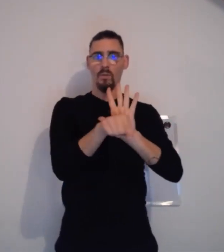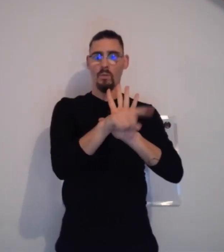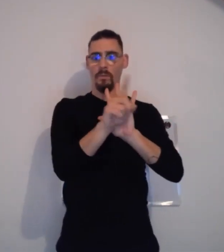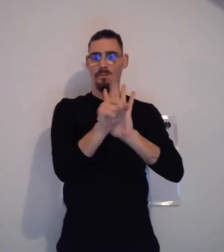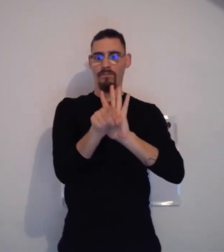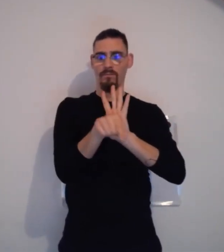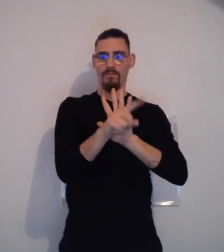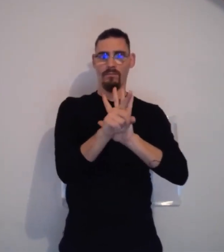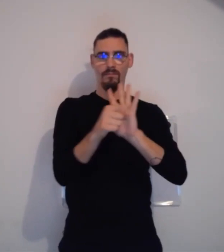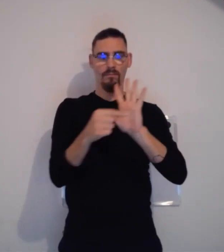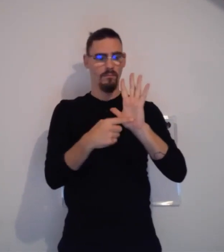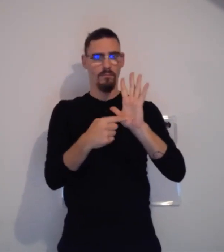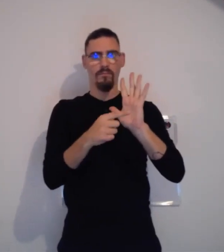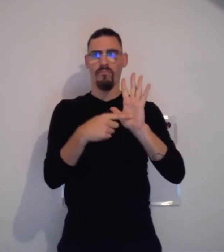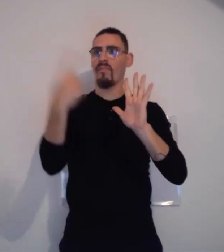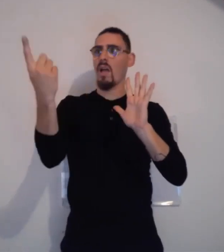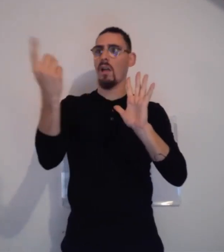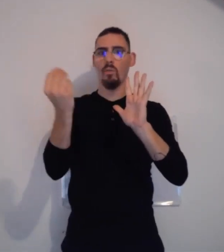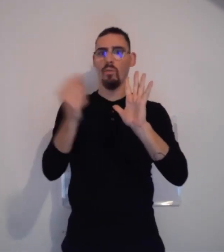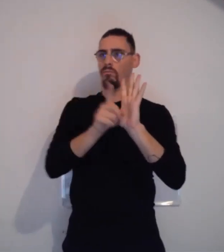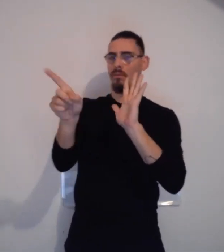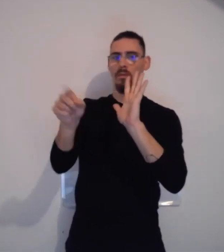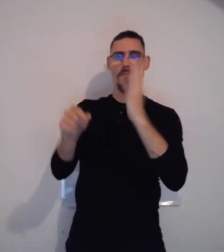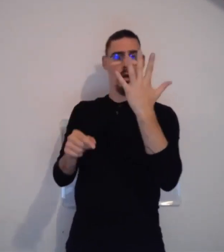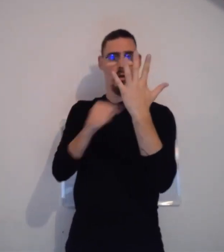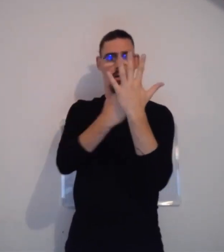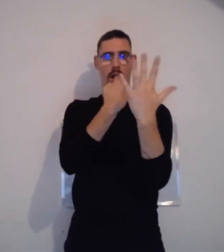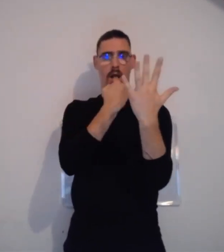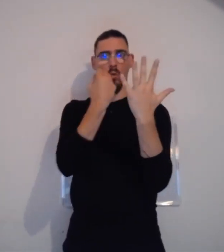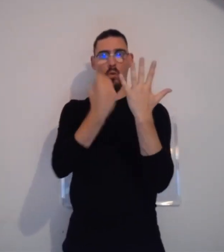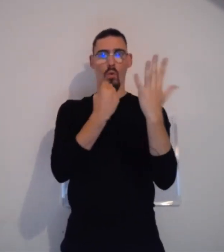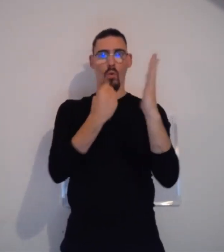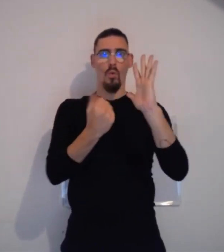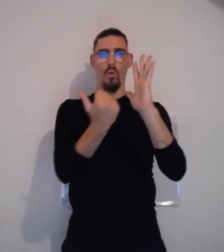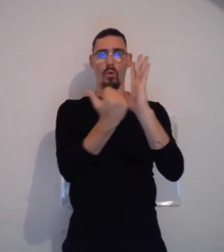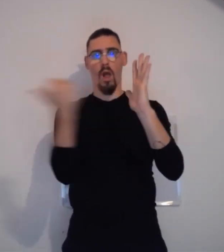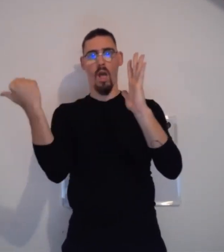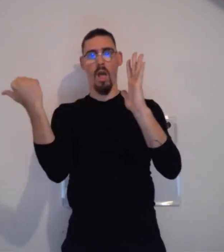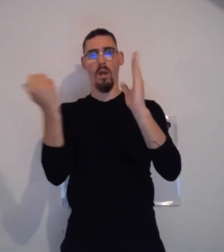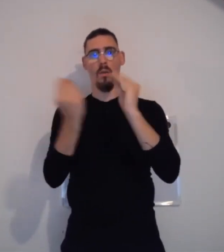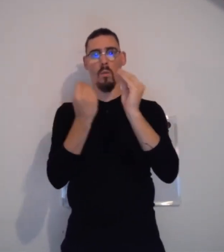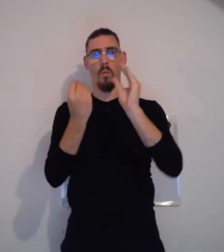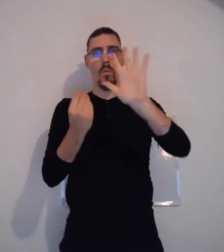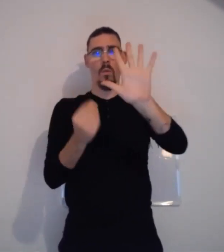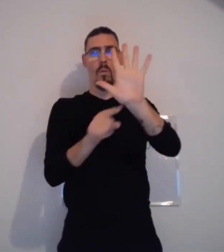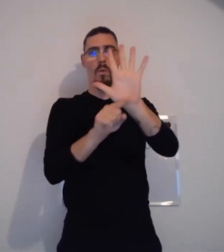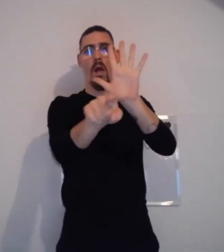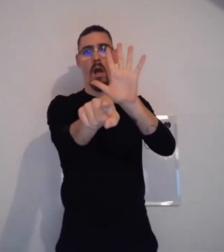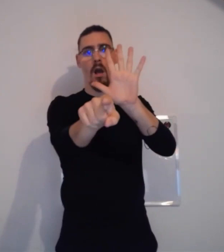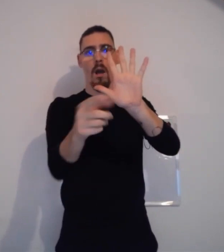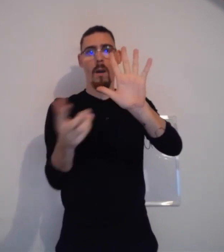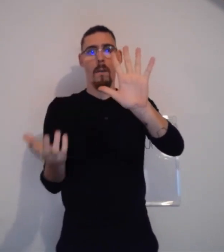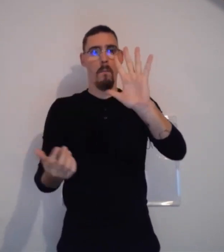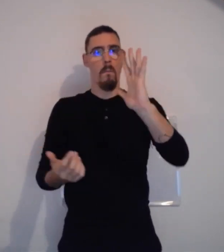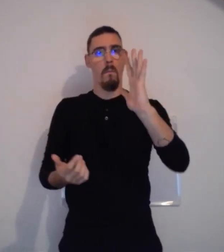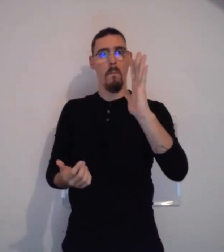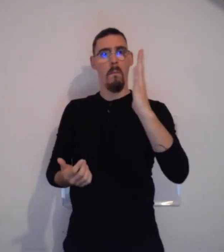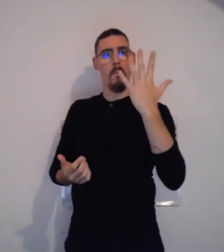Ensuite, il y a l'orientation. C'est-à-dire, comment on met la main ? Est-ce qu'on la met vers la gauche, vers le bas,